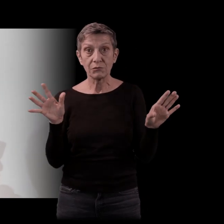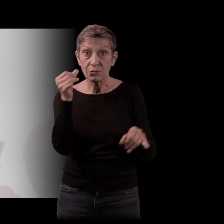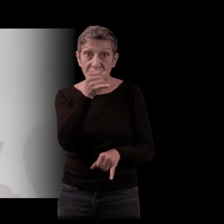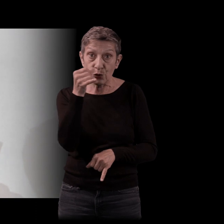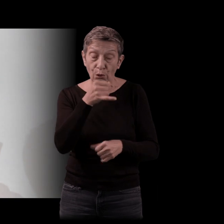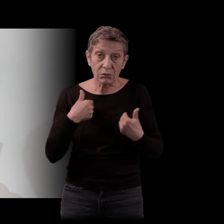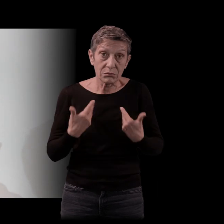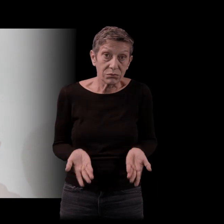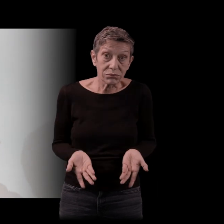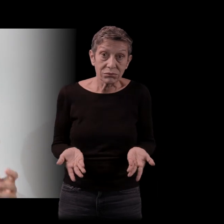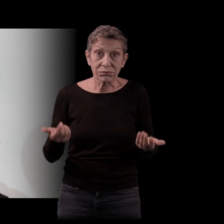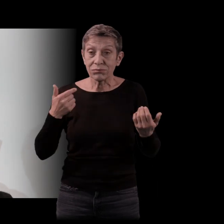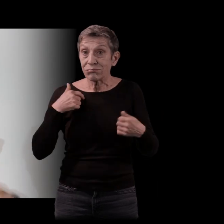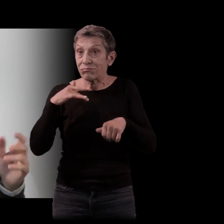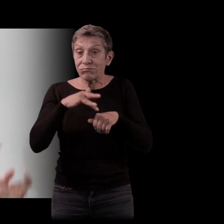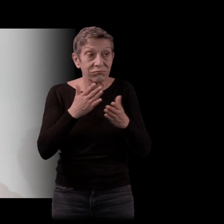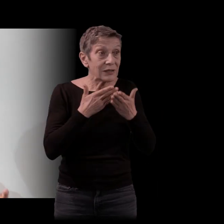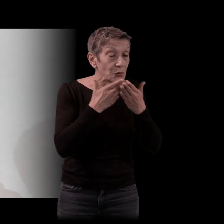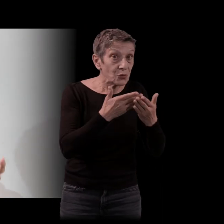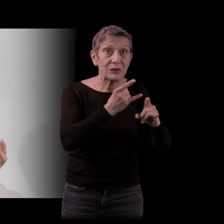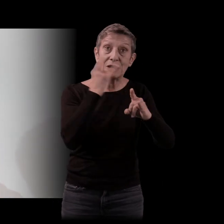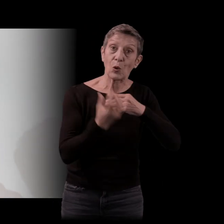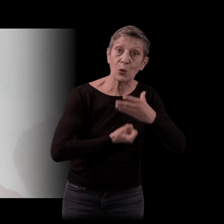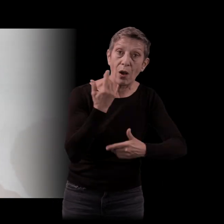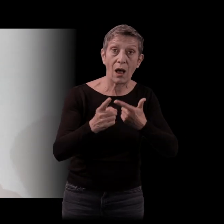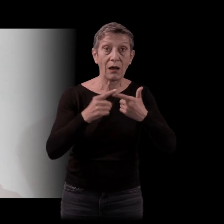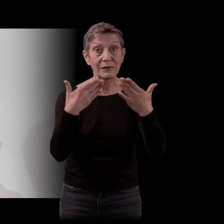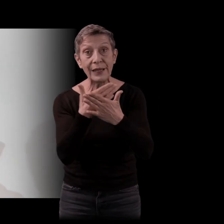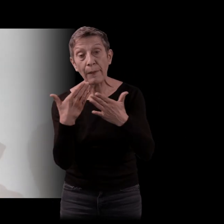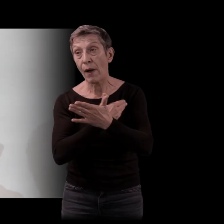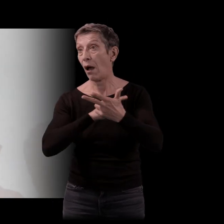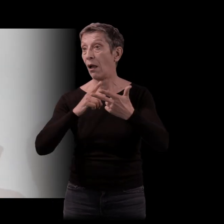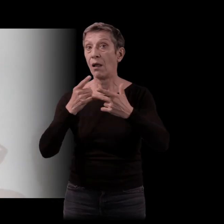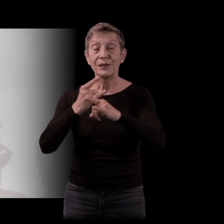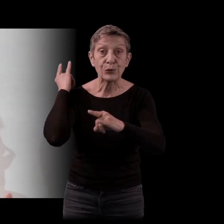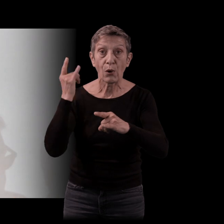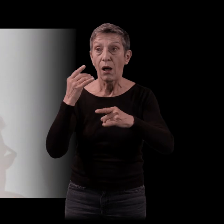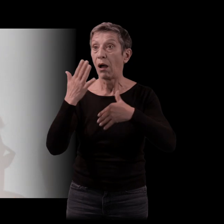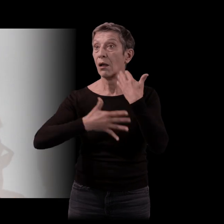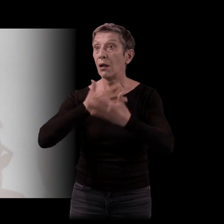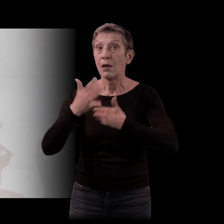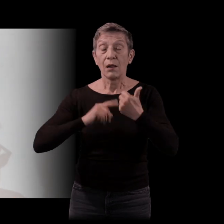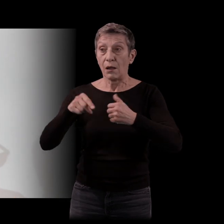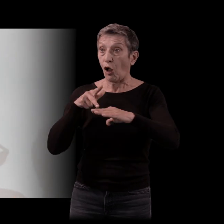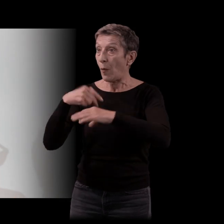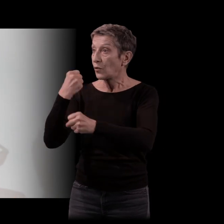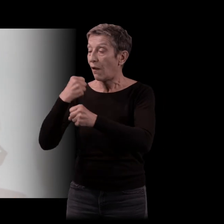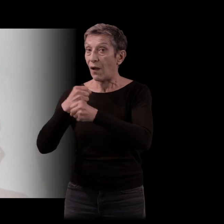Je n pas nâché mes études.'ai fait des histoires de l'histoire de l'art, du cinéma. Quand je suis arrivé sur le marché du travail, je ne